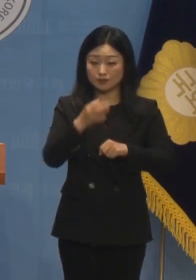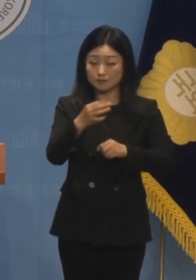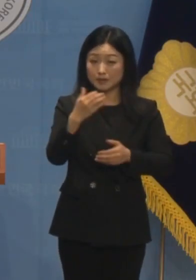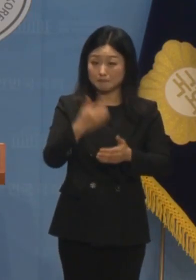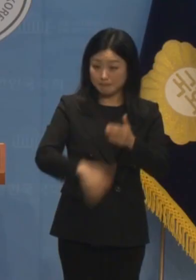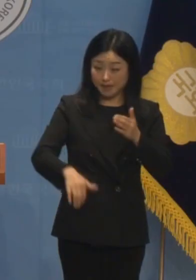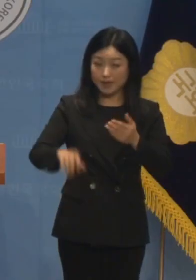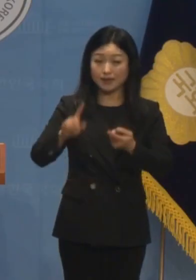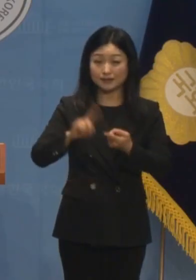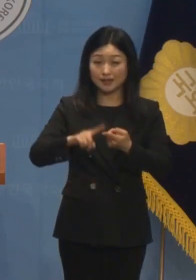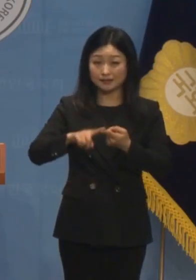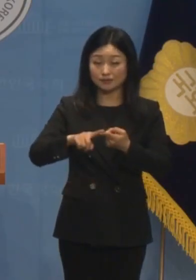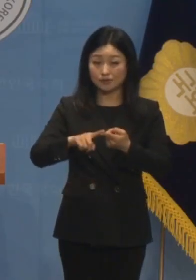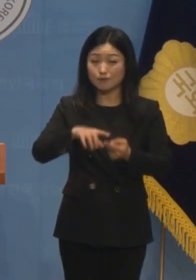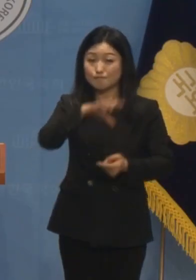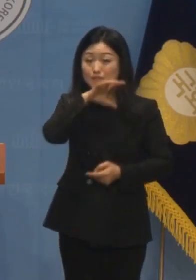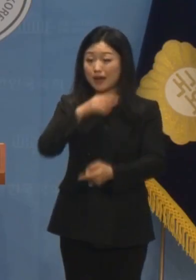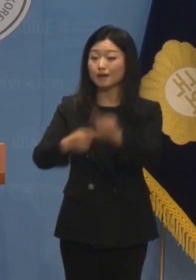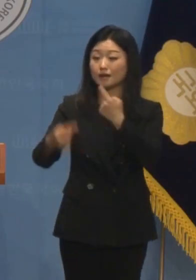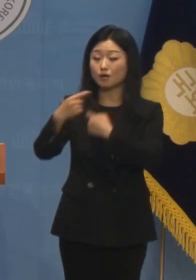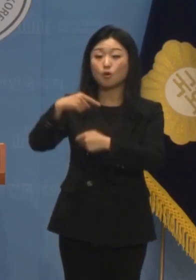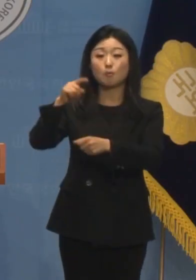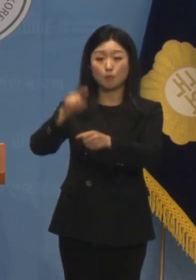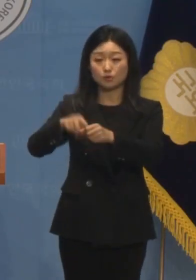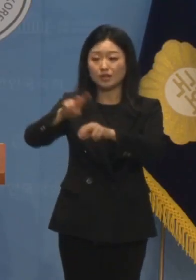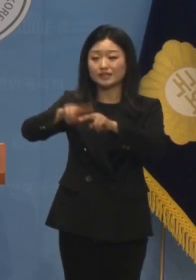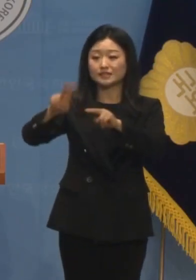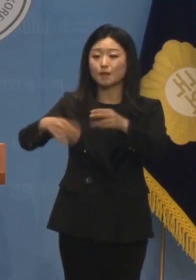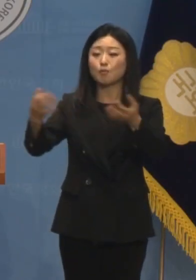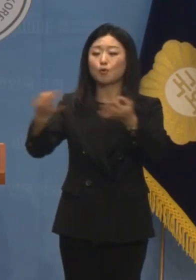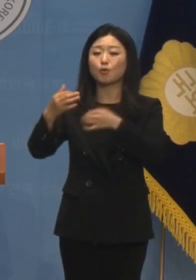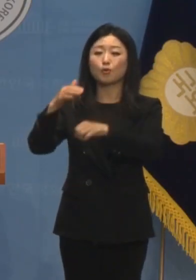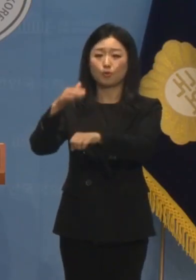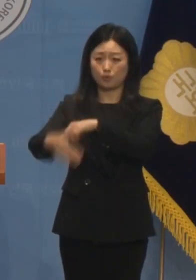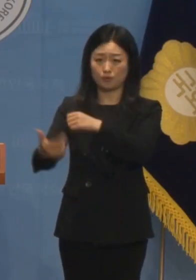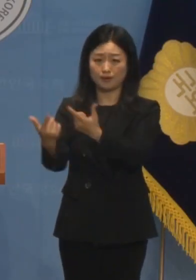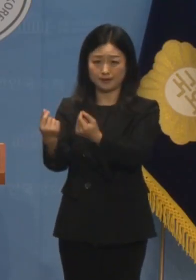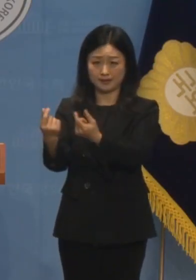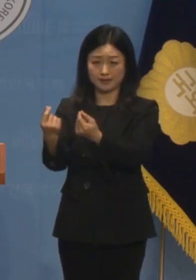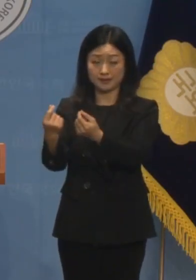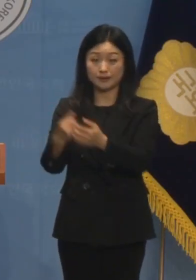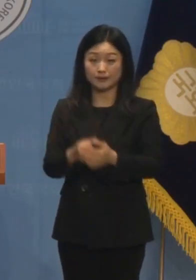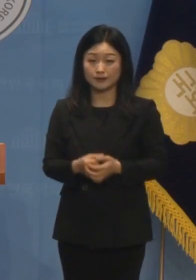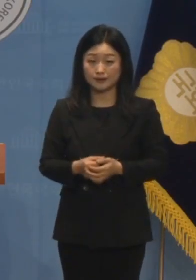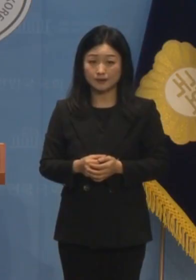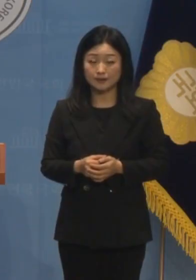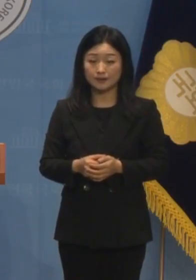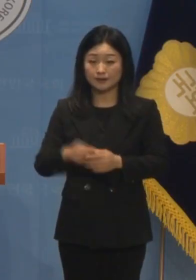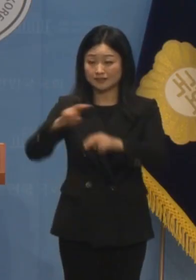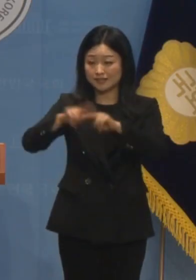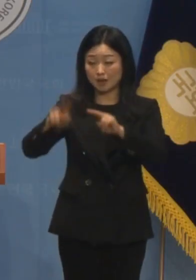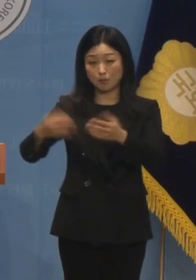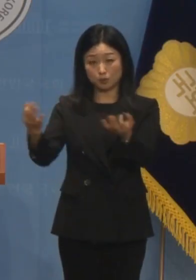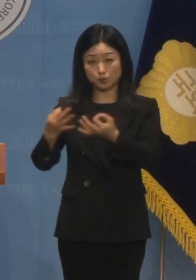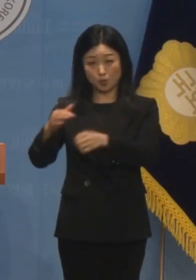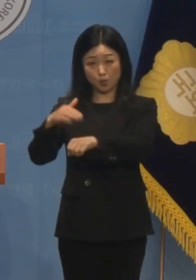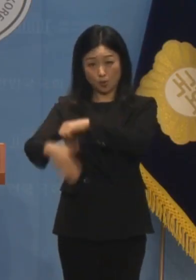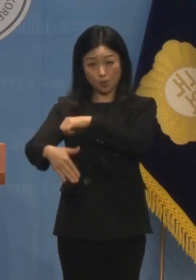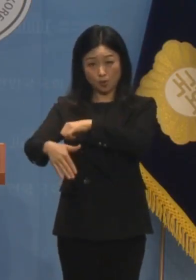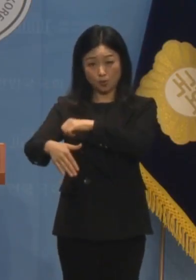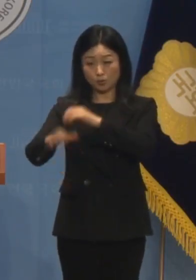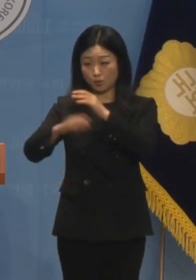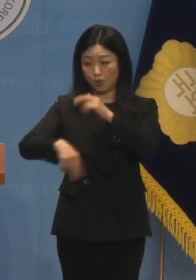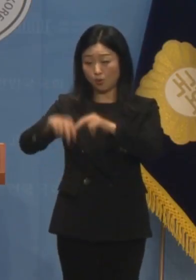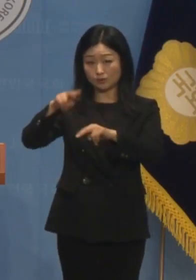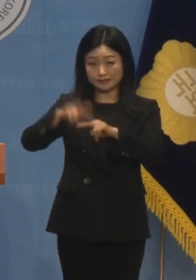쇼한 거 아닙니까? 국회를 상대로 쇼를 펼친 거라면 이는 심각한 공직기강